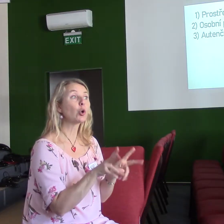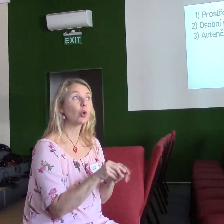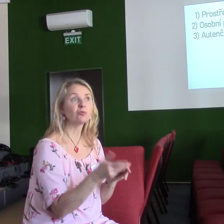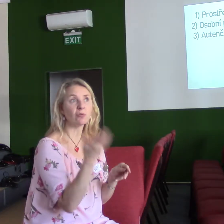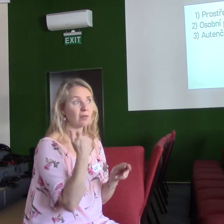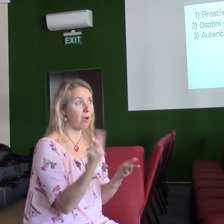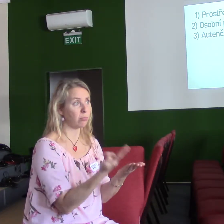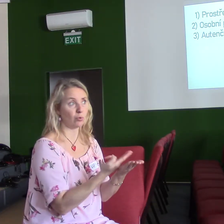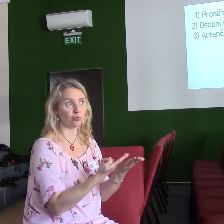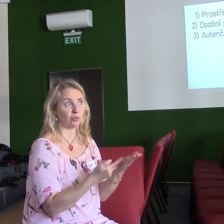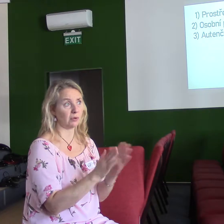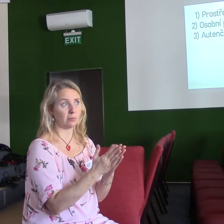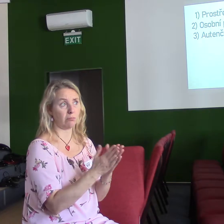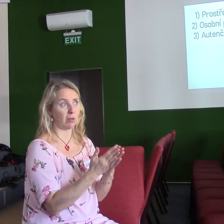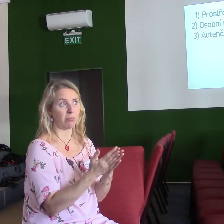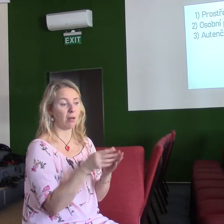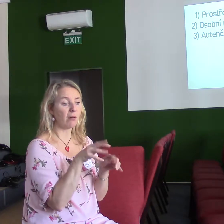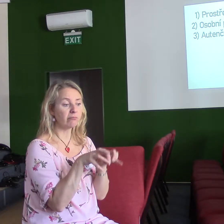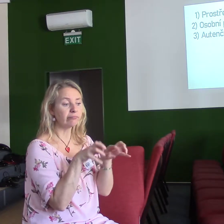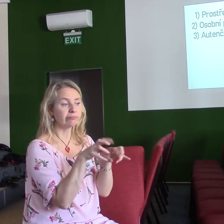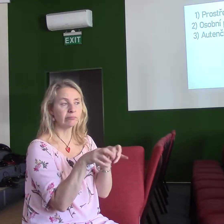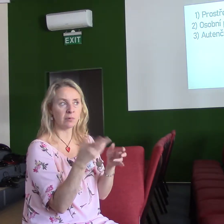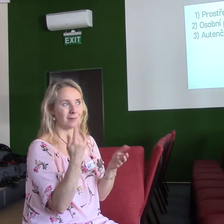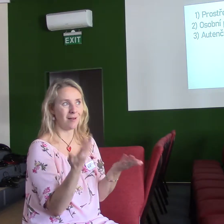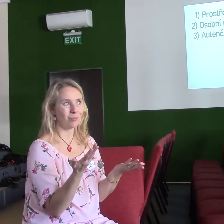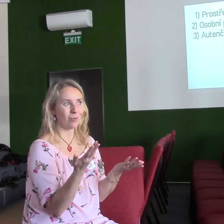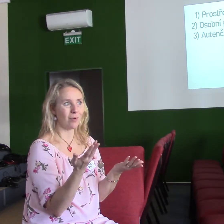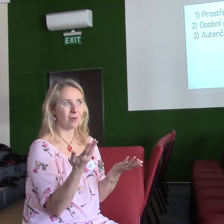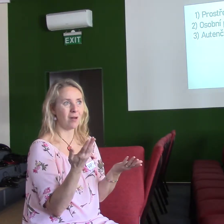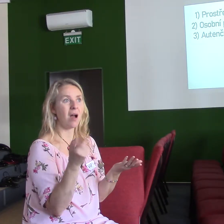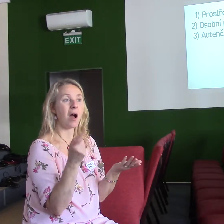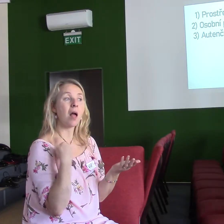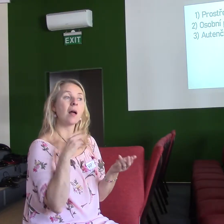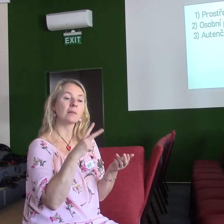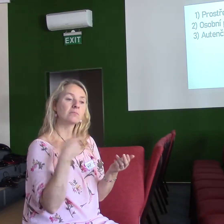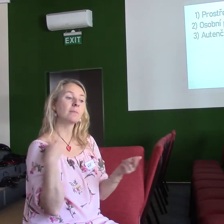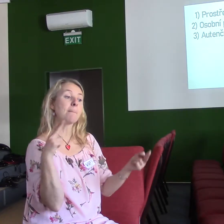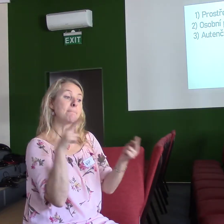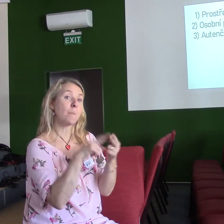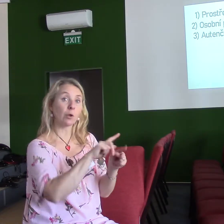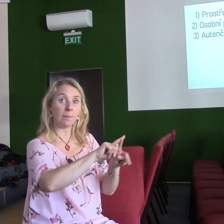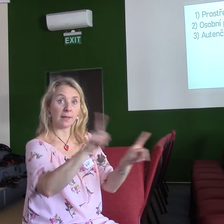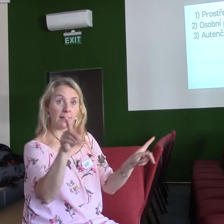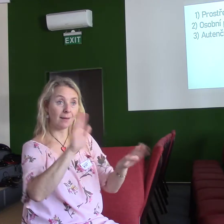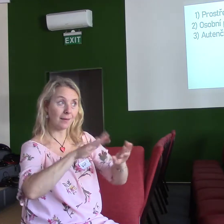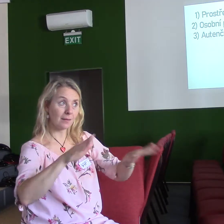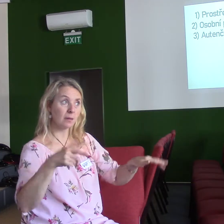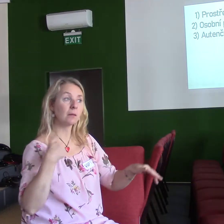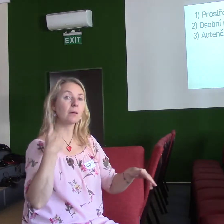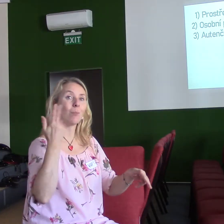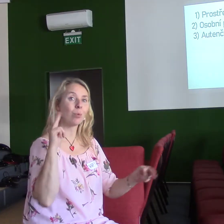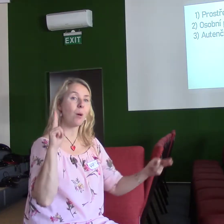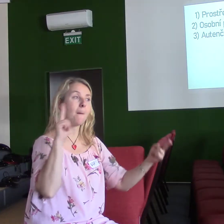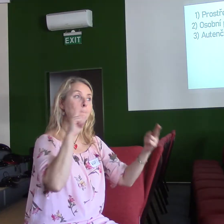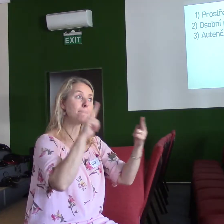Bibli probrat, číst. A oproti tomu se se stkám s jinýma dětma, které mi vypráví, že prostě potkávají svoje